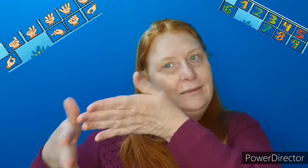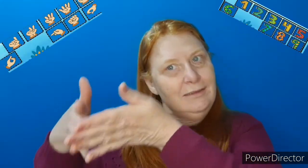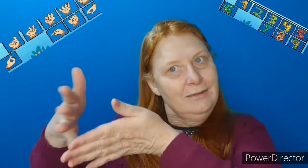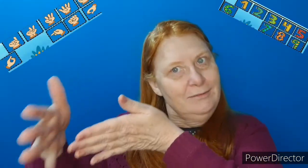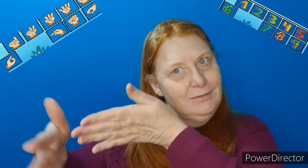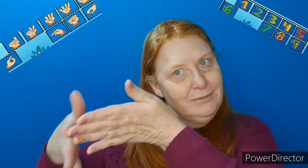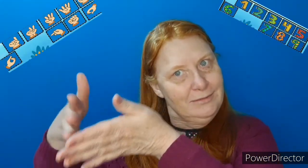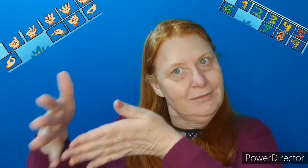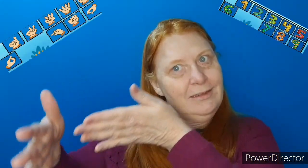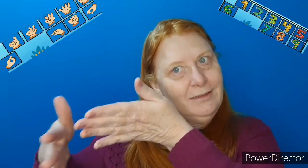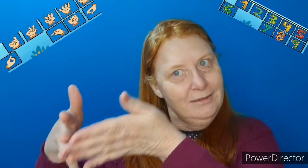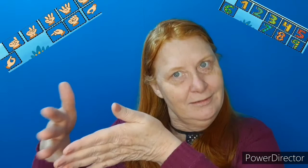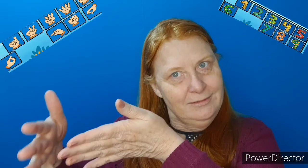também em língua de sinais.